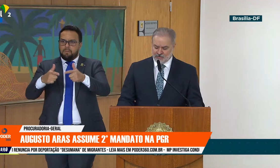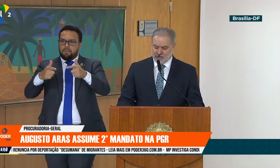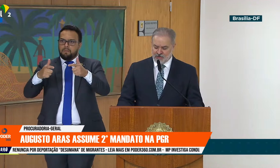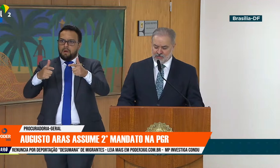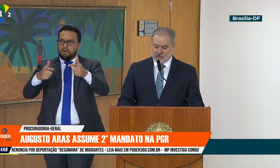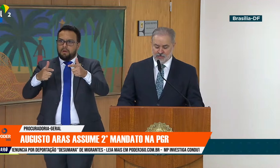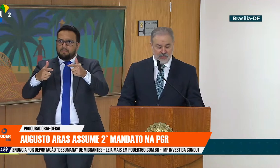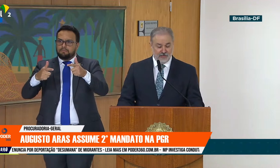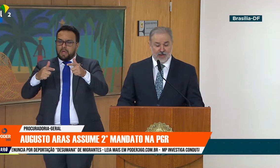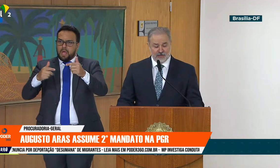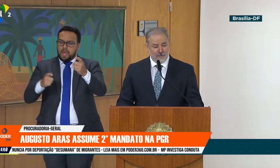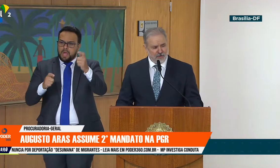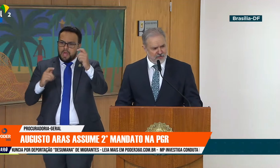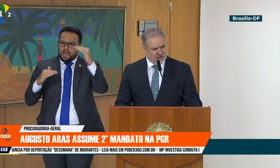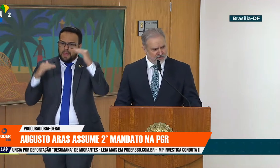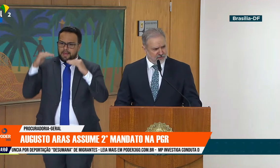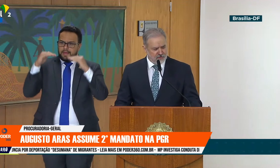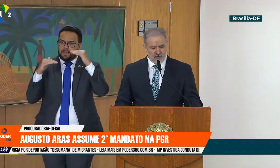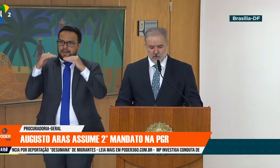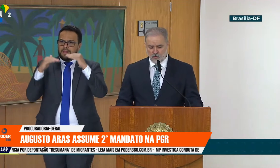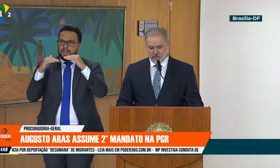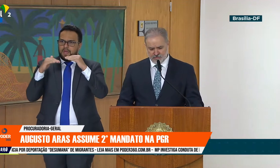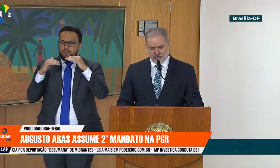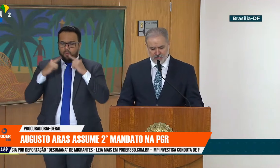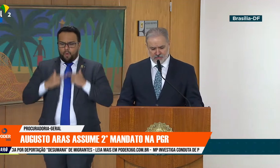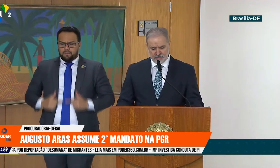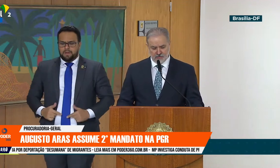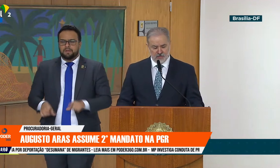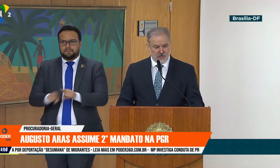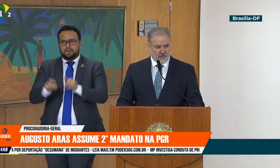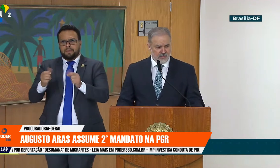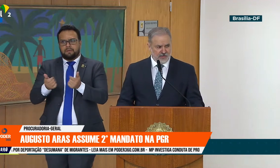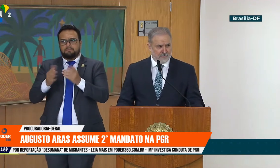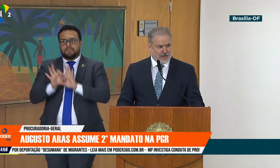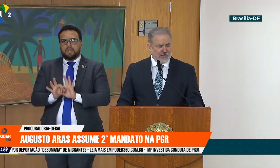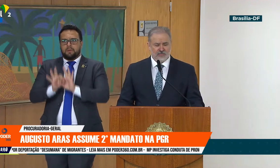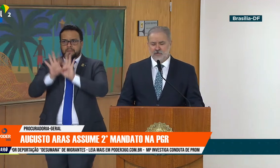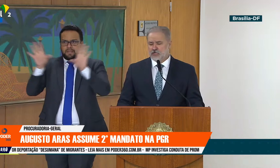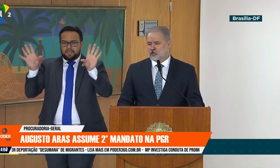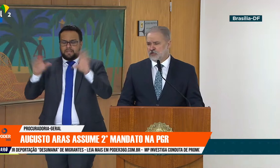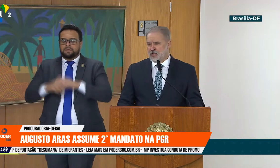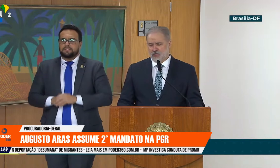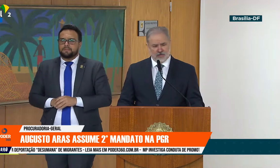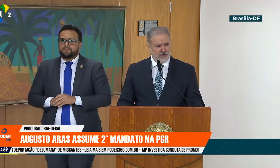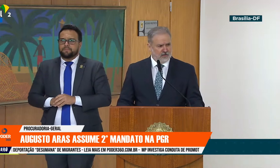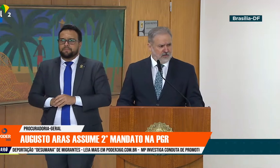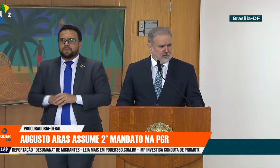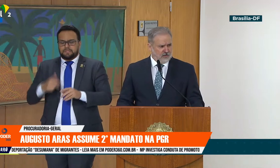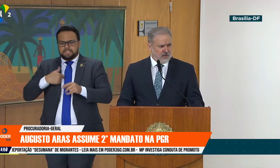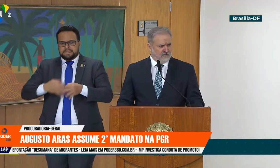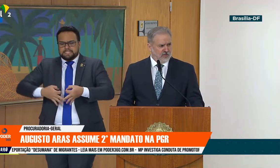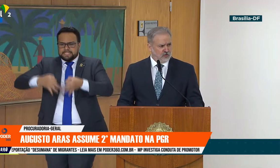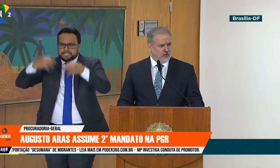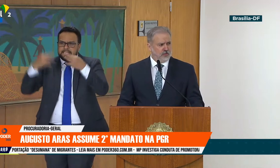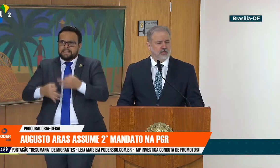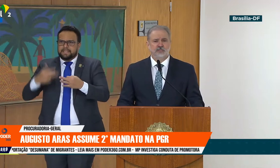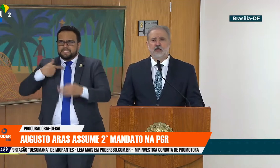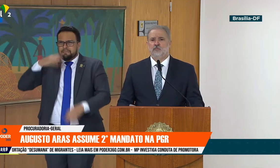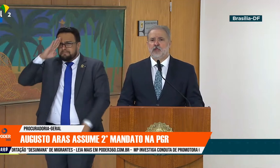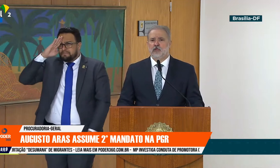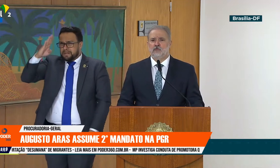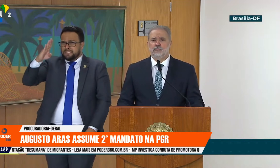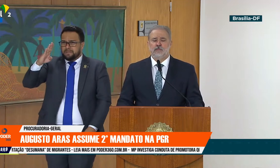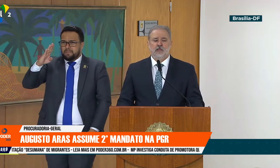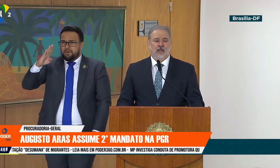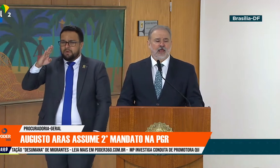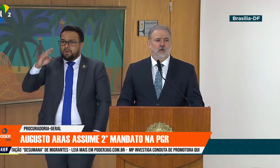imparcialidade e da independência, com a certeza de que a máxima aristotélica, de que a virtude